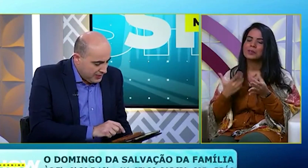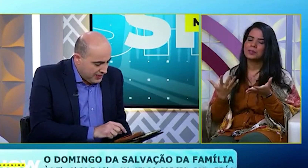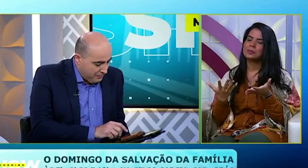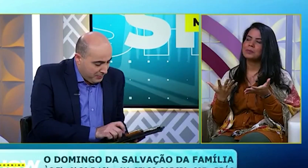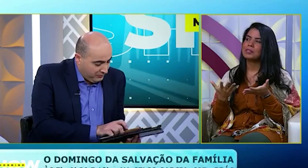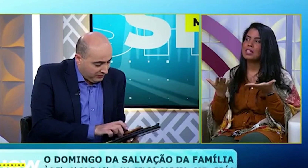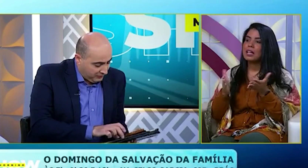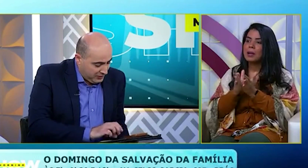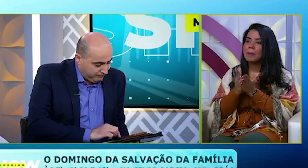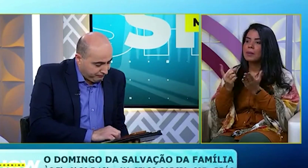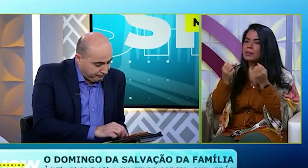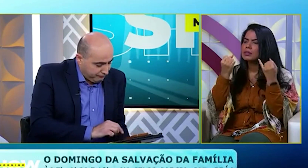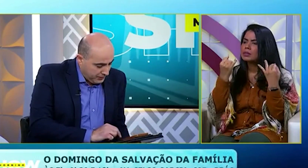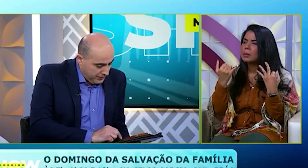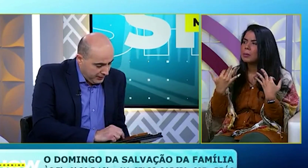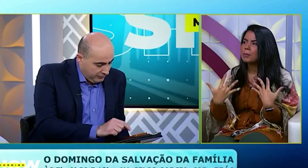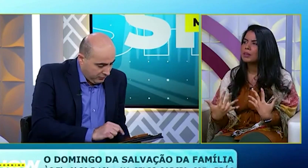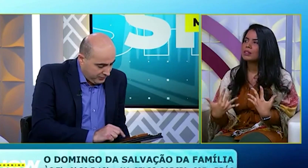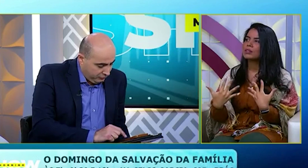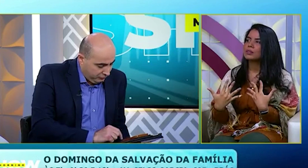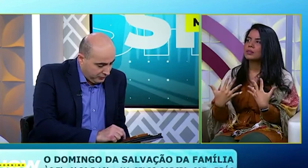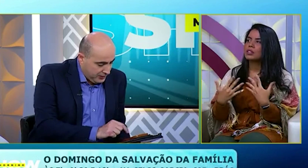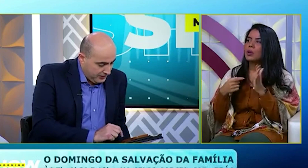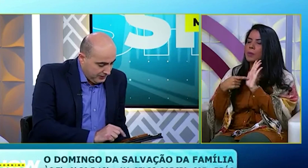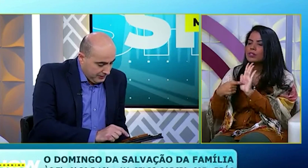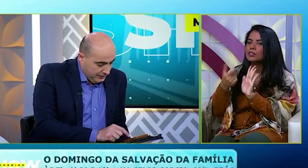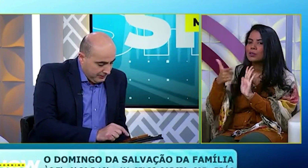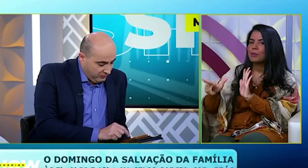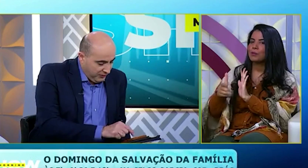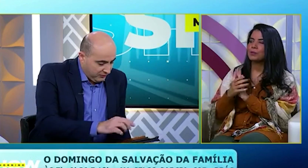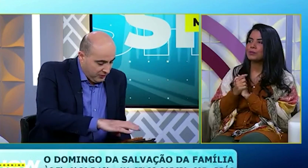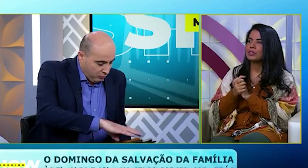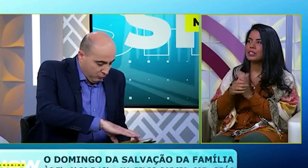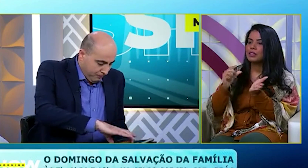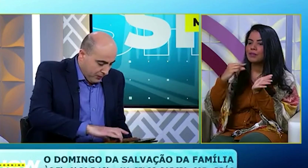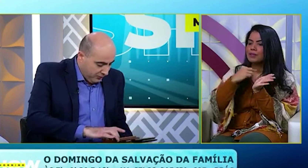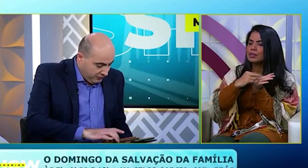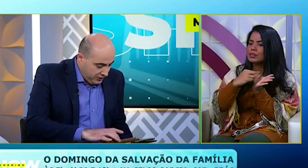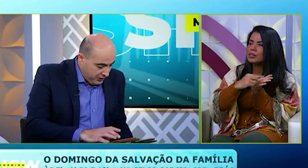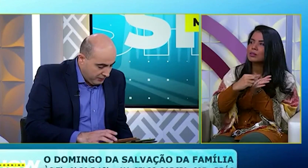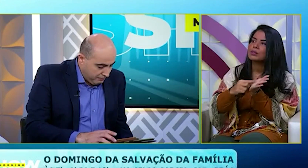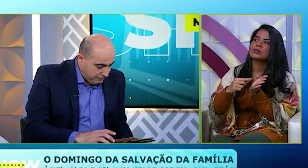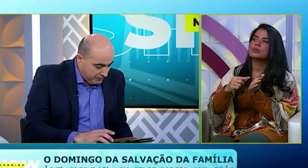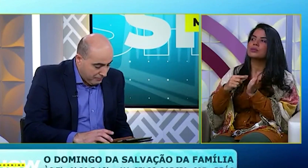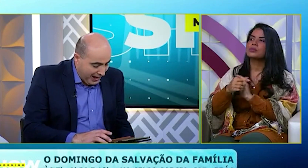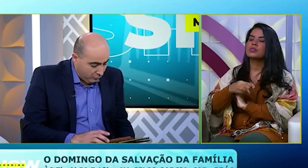E a Bíblia diz assim, Deixa eu abrir de novo aqui, Esse versículo De